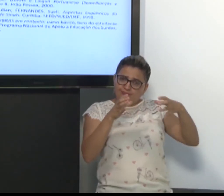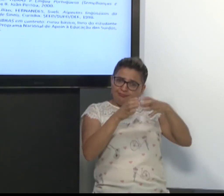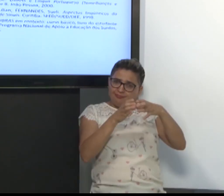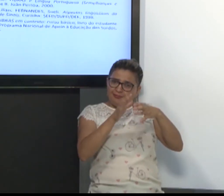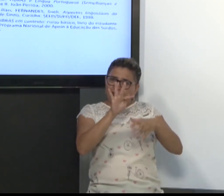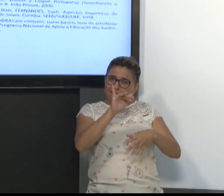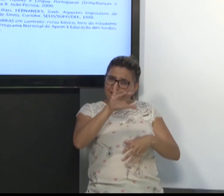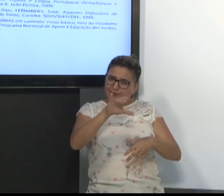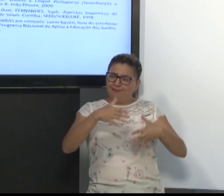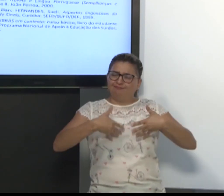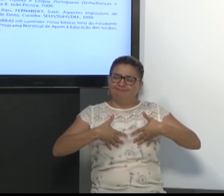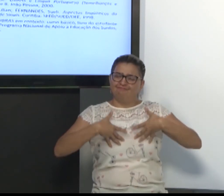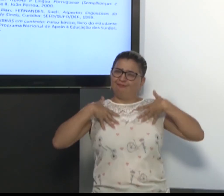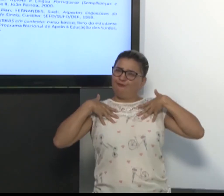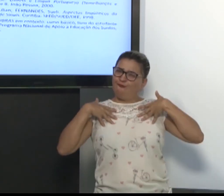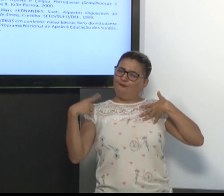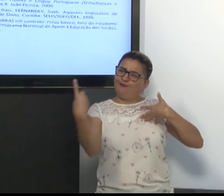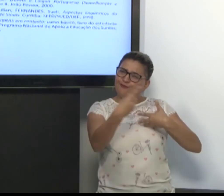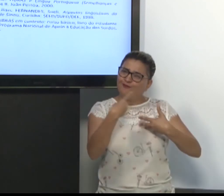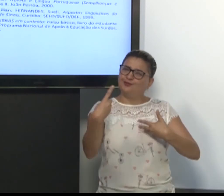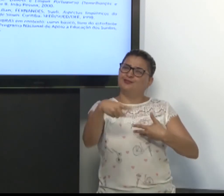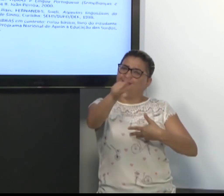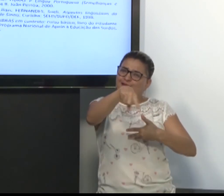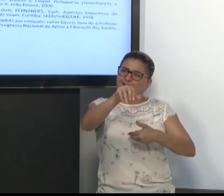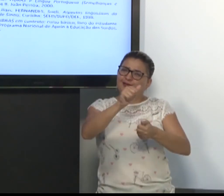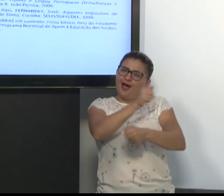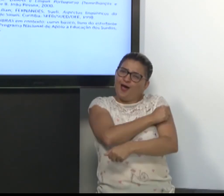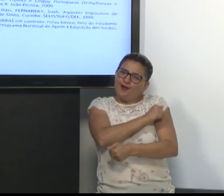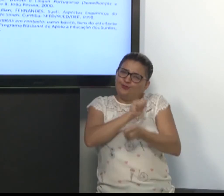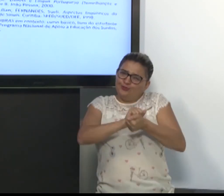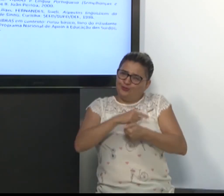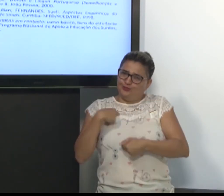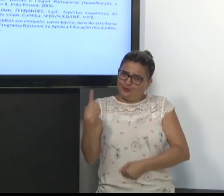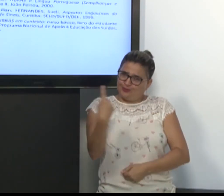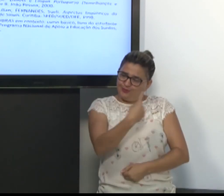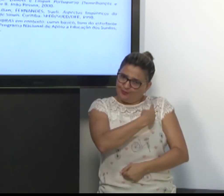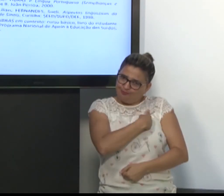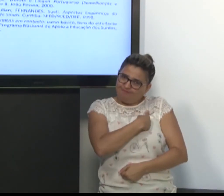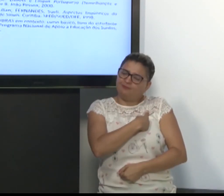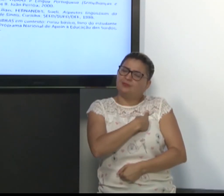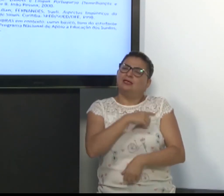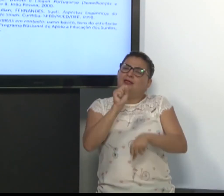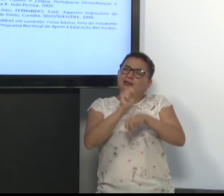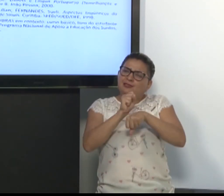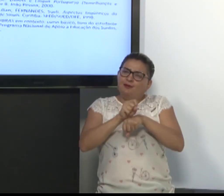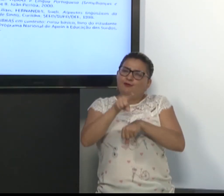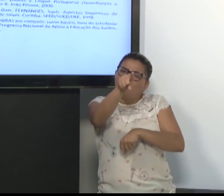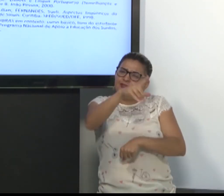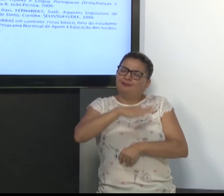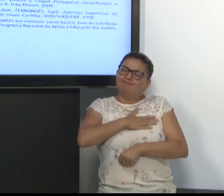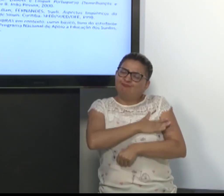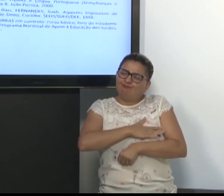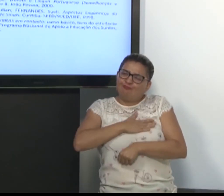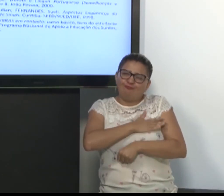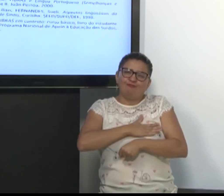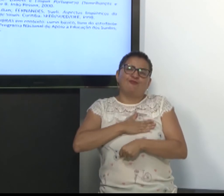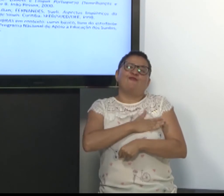da equipe do FIC, estamos muito felizes. Por vocês, alunos que estão aqui conosco. Foi um prazer trabalhar com vocês.